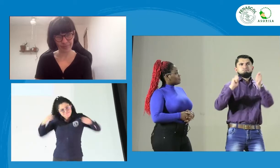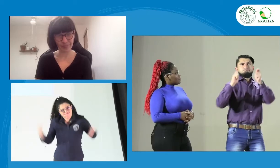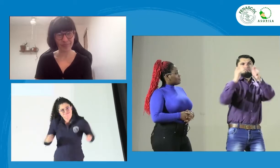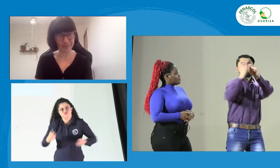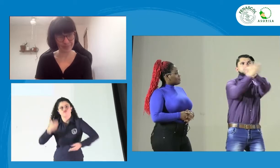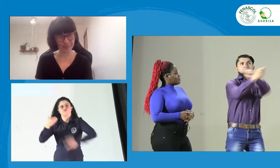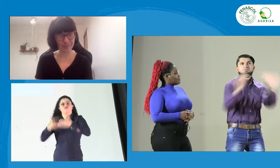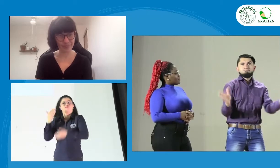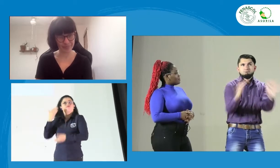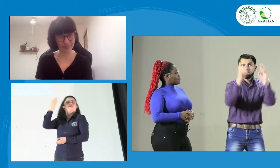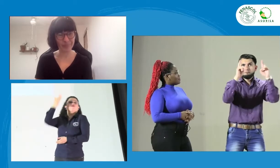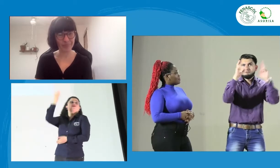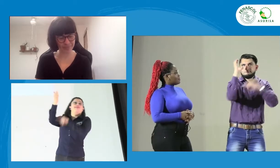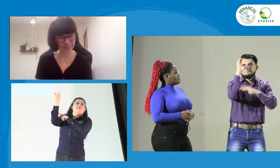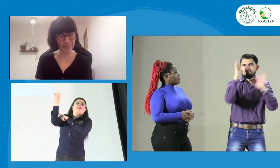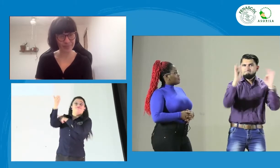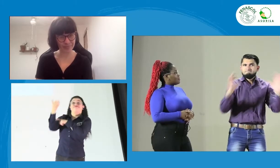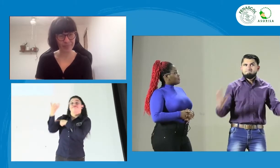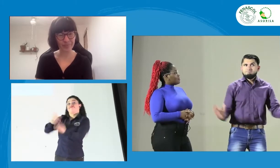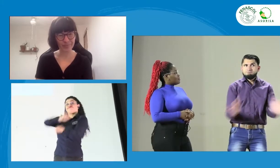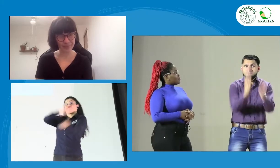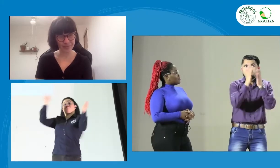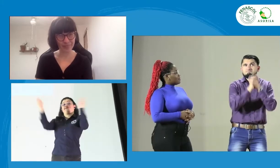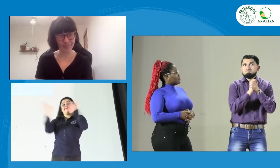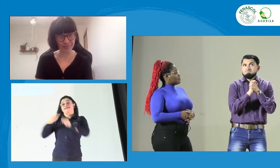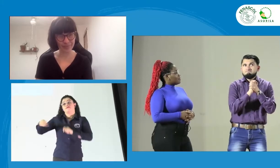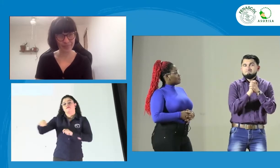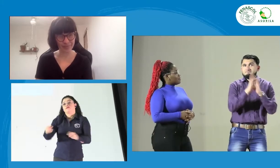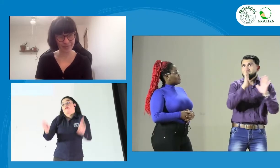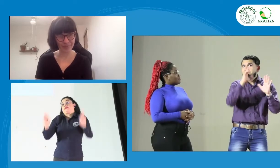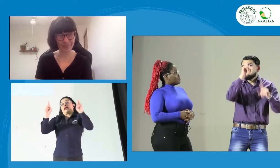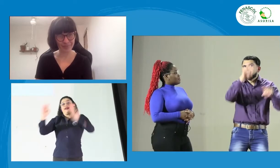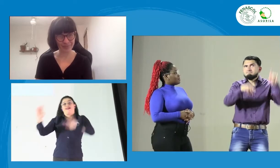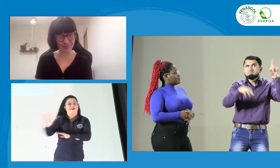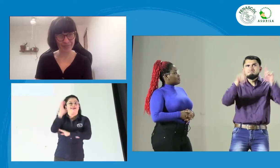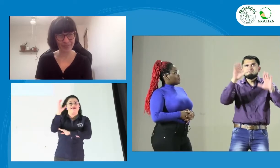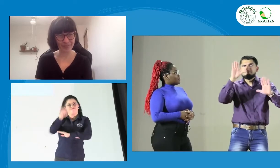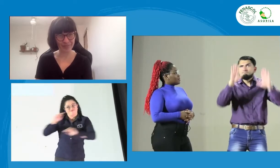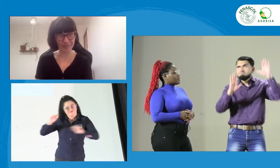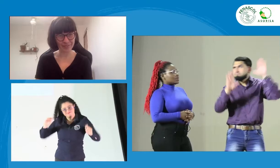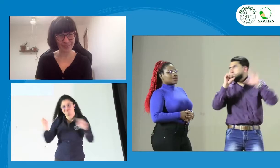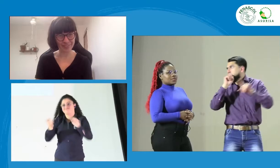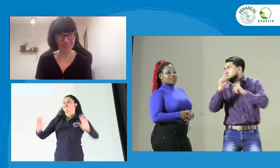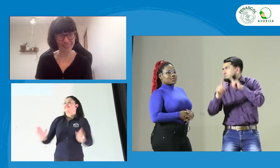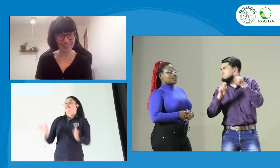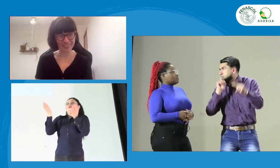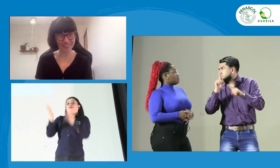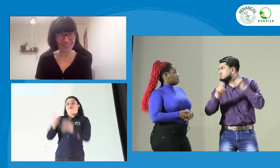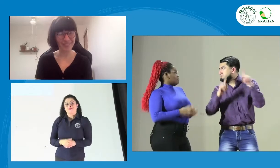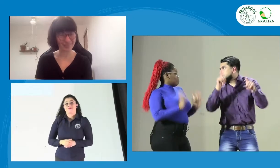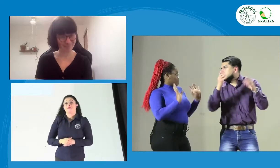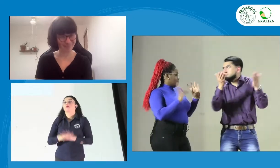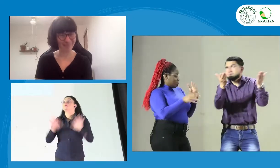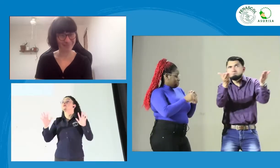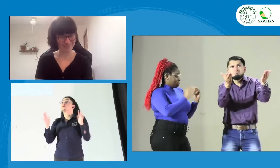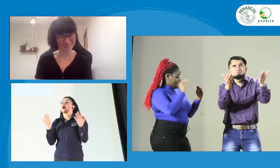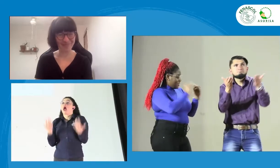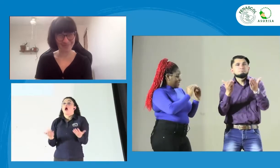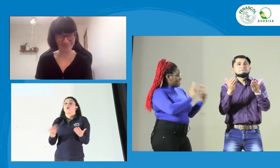de buscar ese futuro y de buscar esa transformación, ¿no? Ojalá logremos esa transformación en nuestro país, Colombia. Seguro que hay algunos que tienen